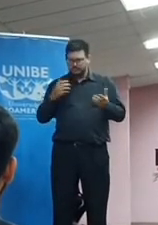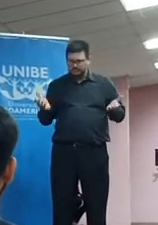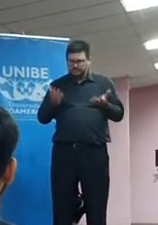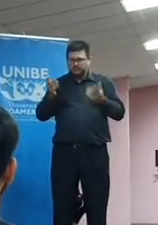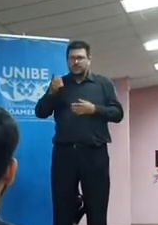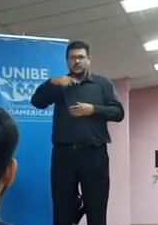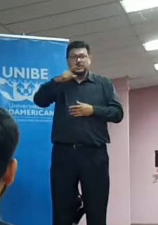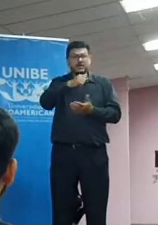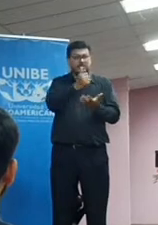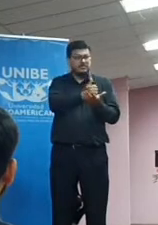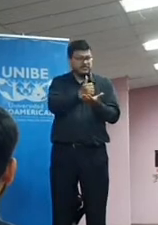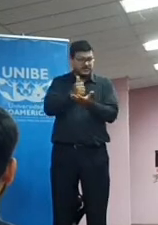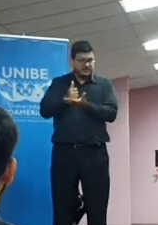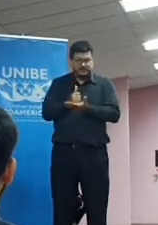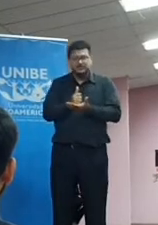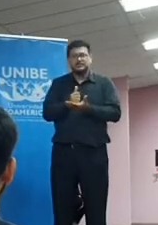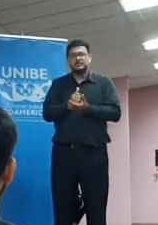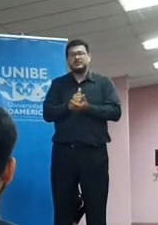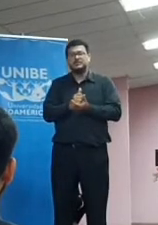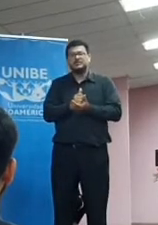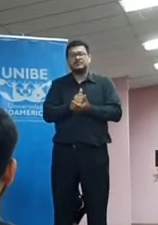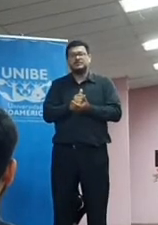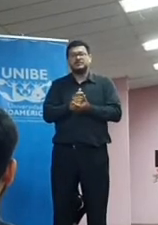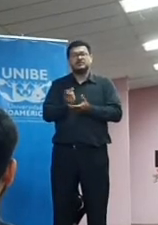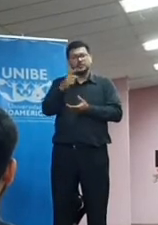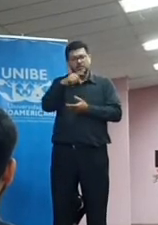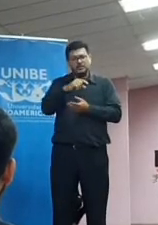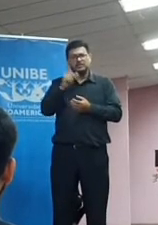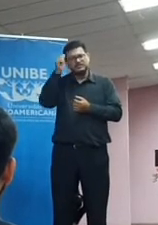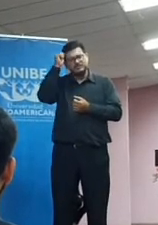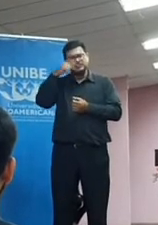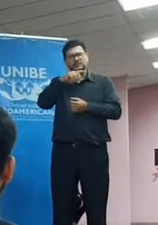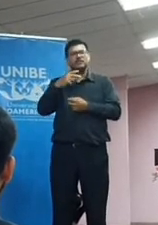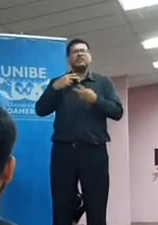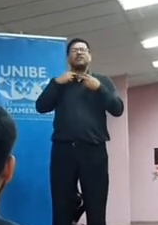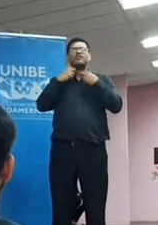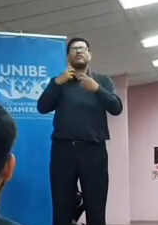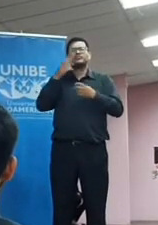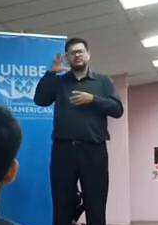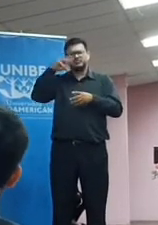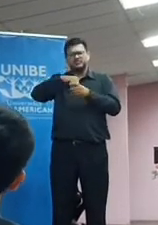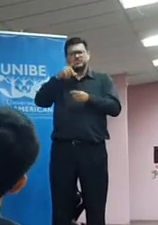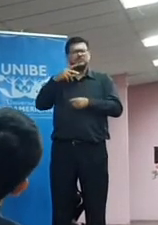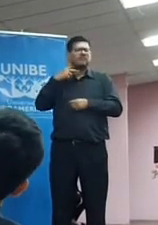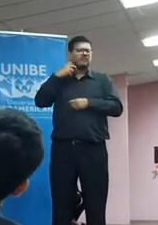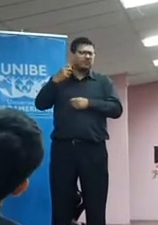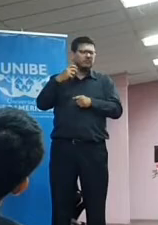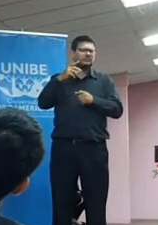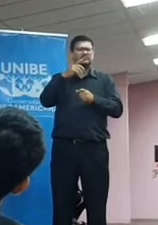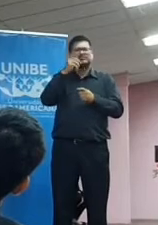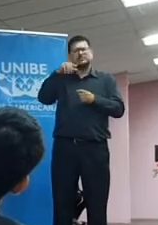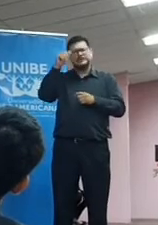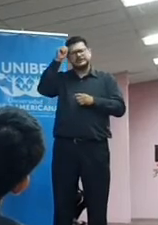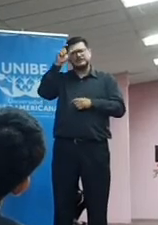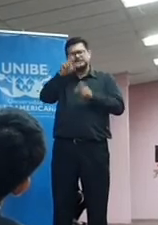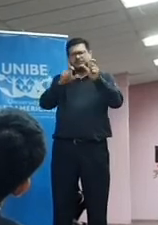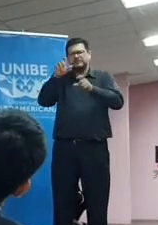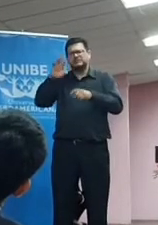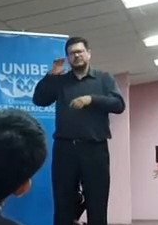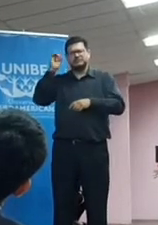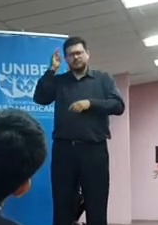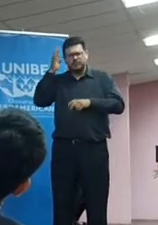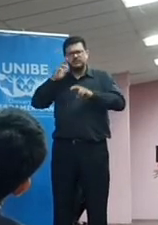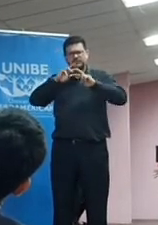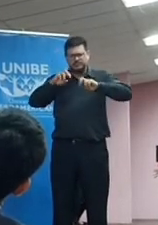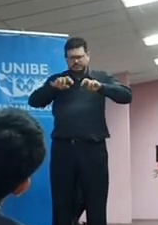a los presentes a que sumemos nuestras voces como académicos, como investigadores, a que las